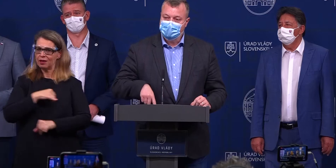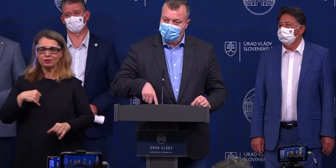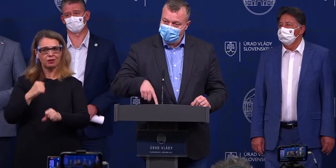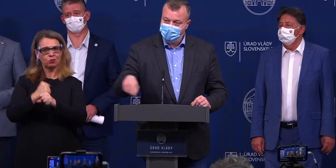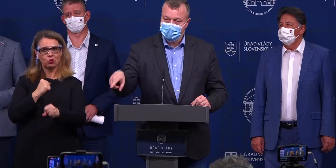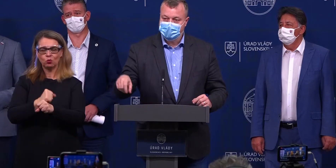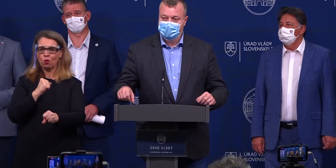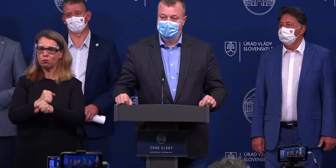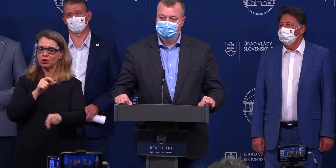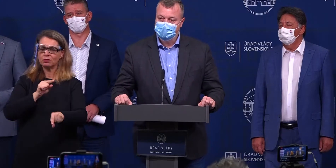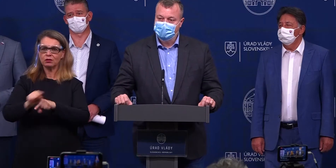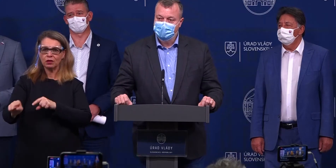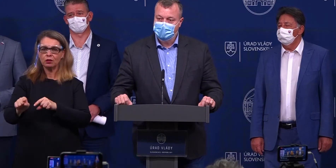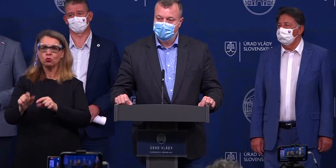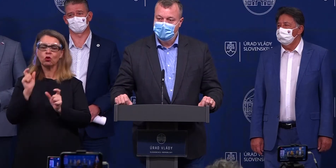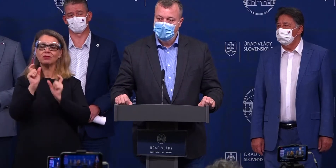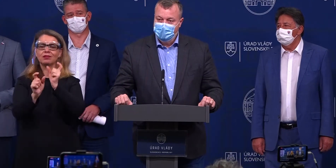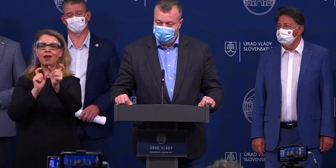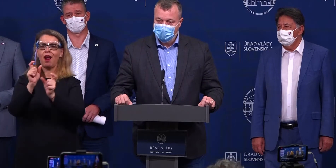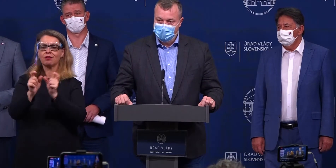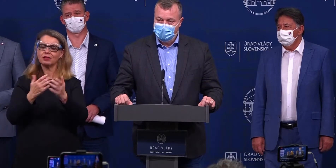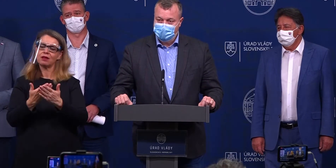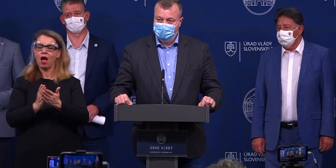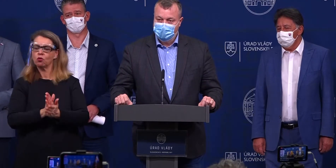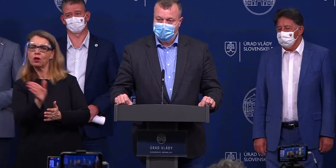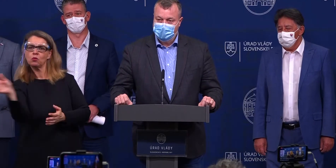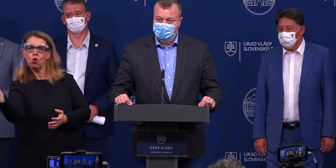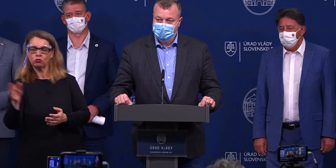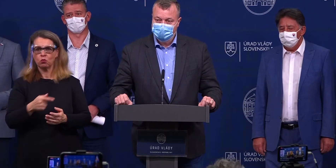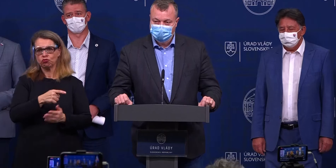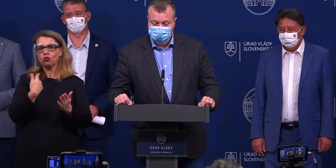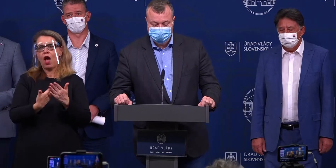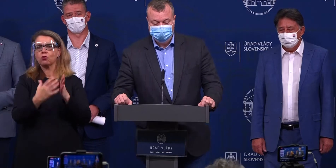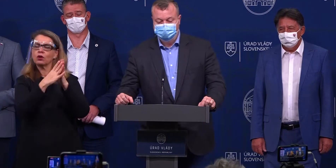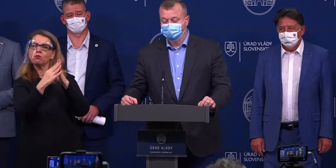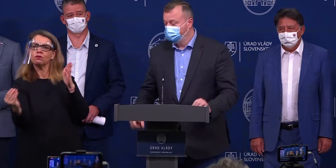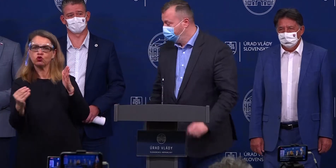príležitosť, ešte proste z tej dialnice do pekla odbočiť niekam do normálnej krajiny.